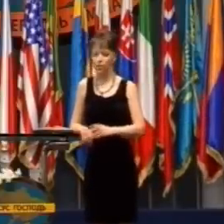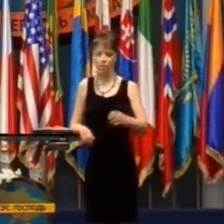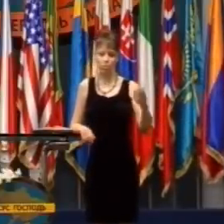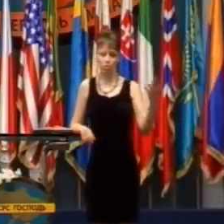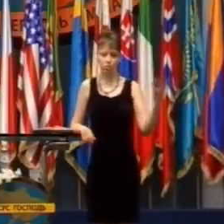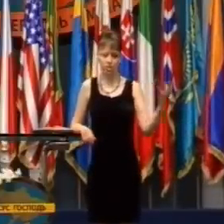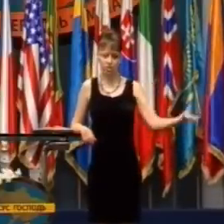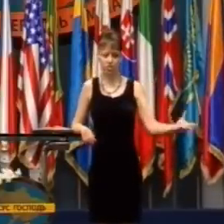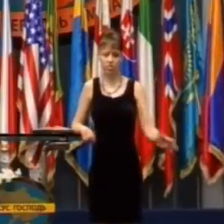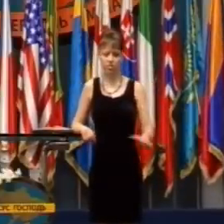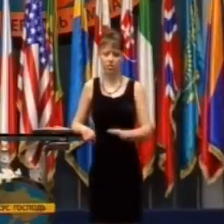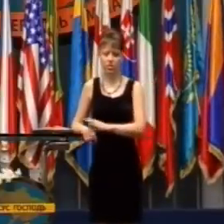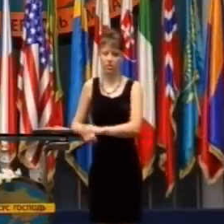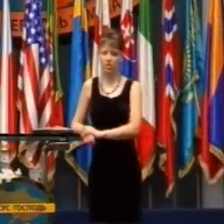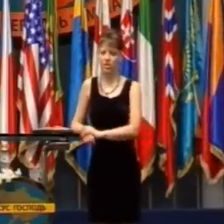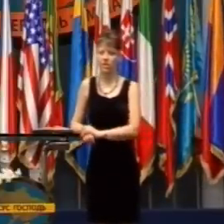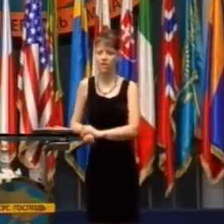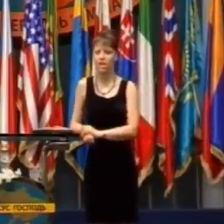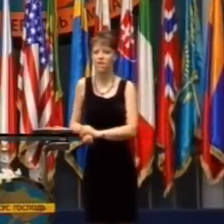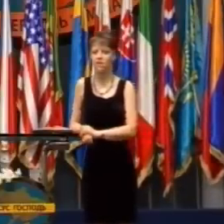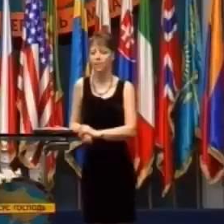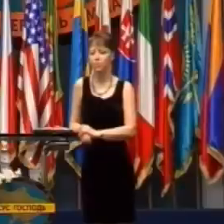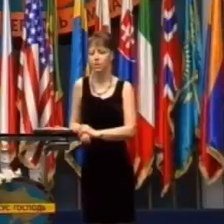Môžeš mať webovú stránku